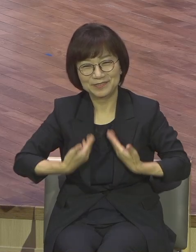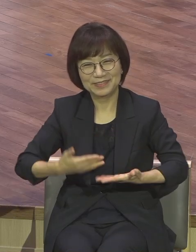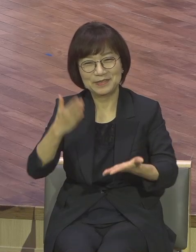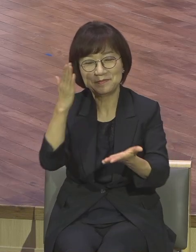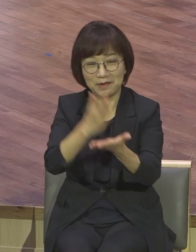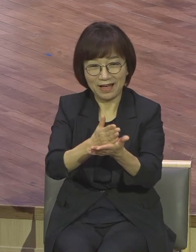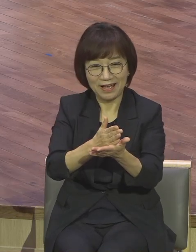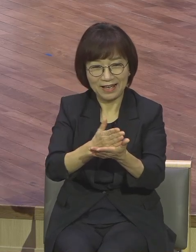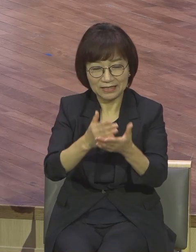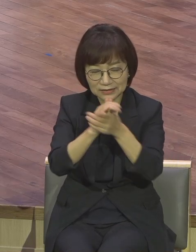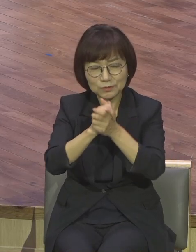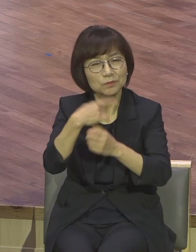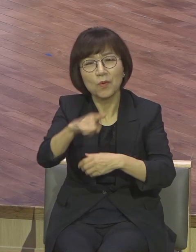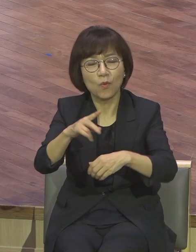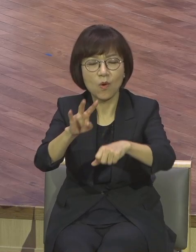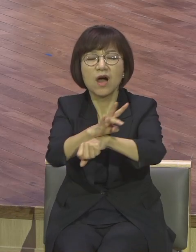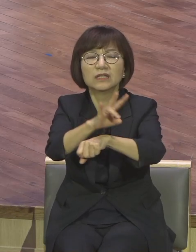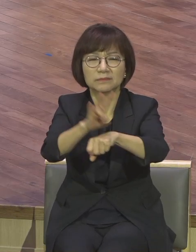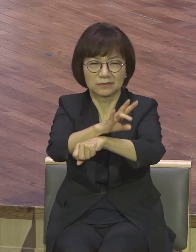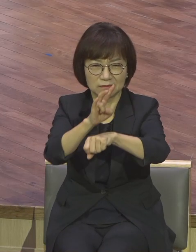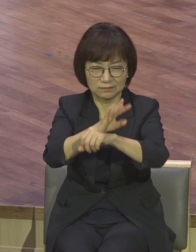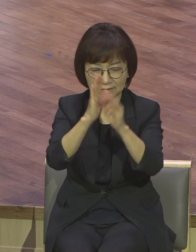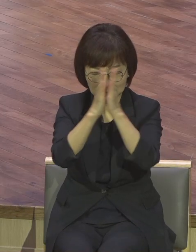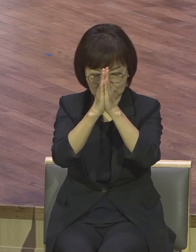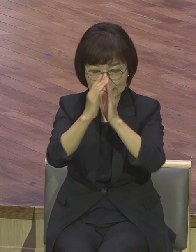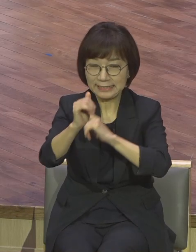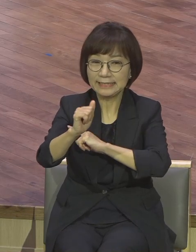24세 기도죠 쉬지 말고 기도해라 그런 관계